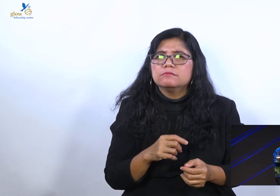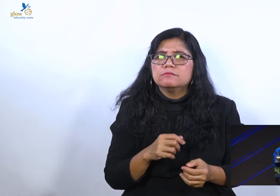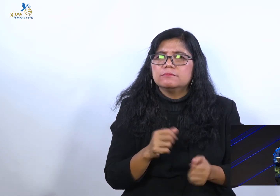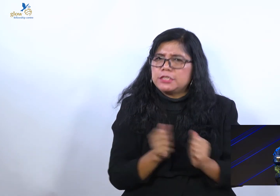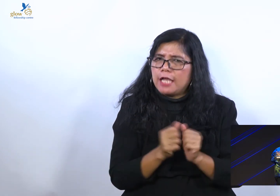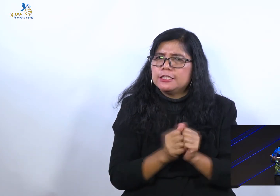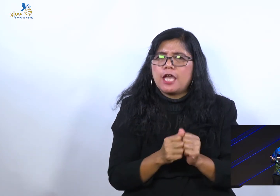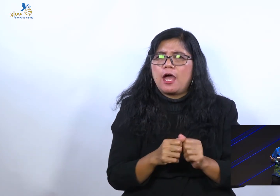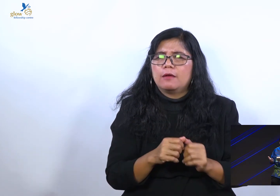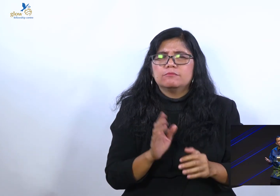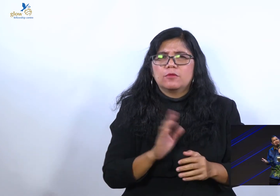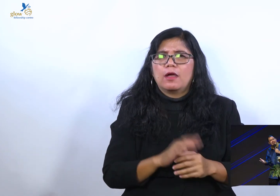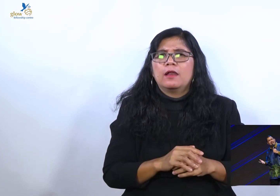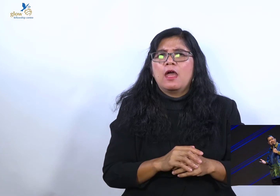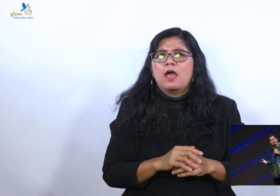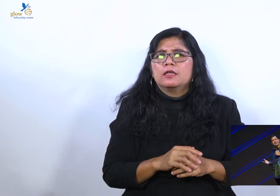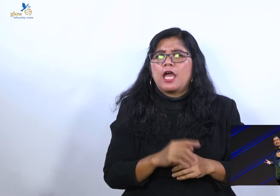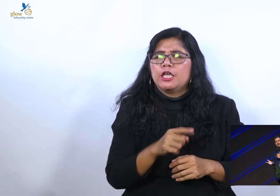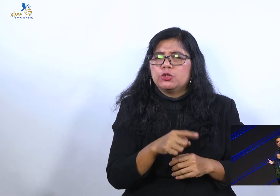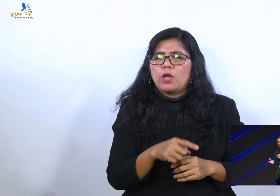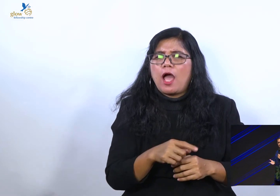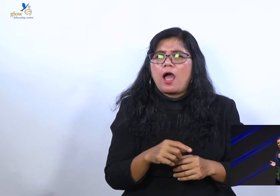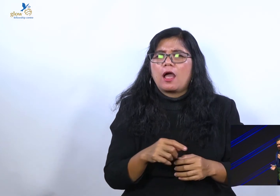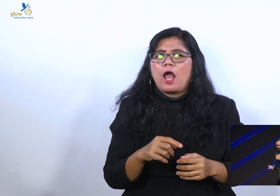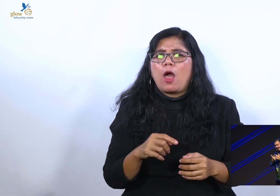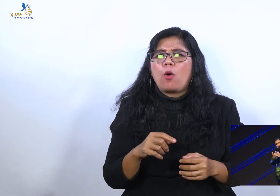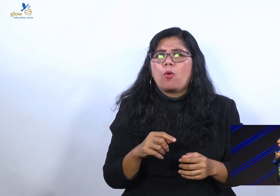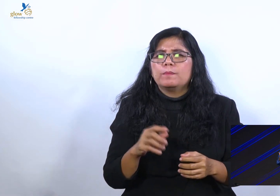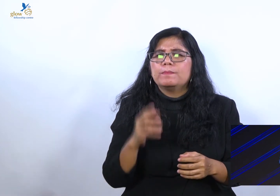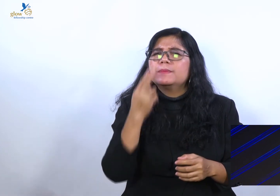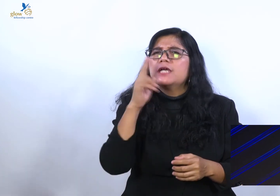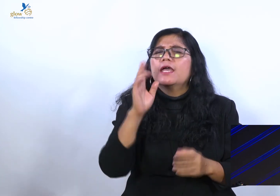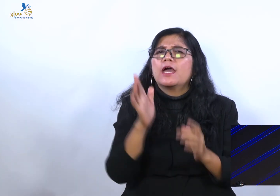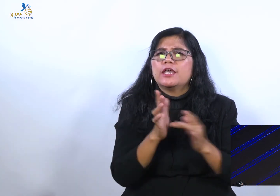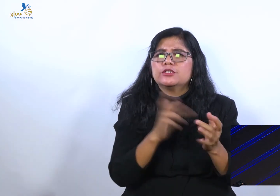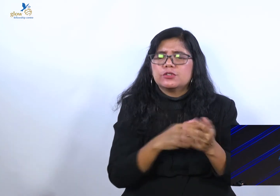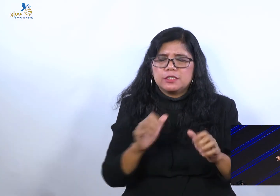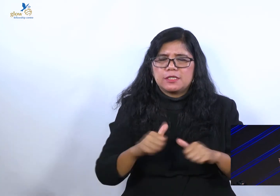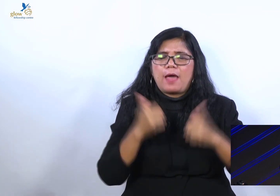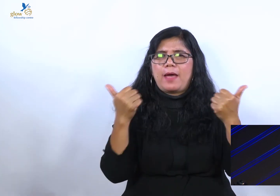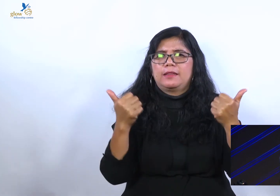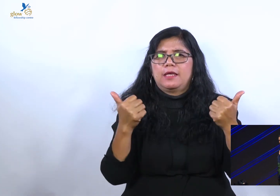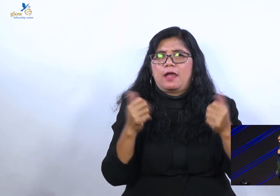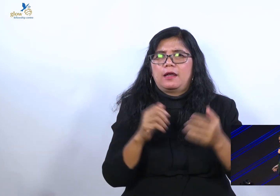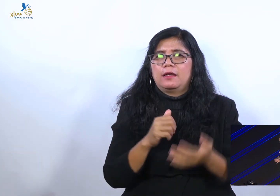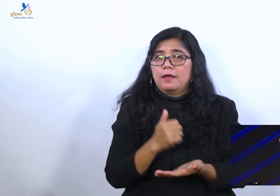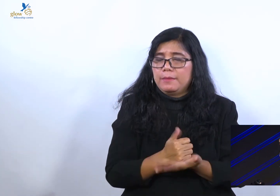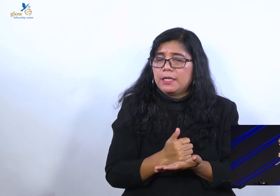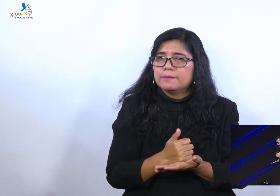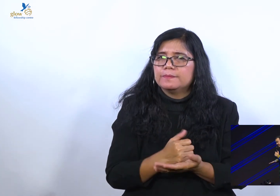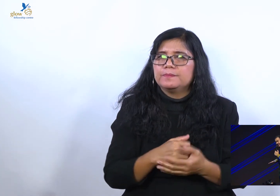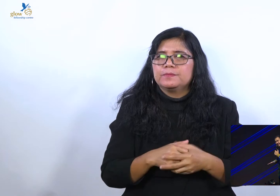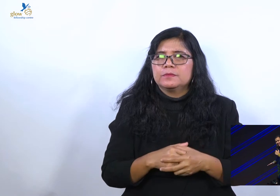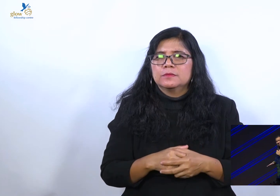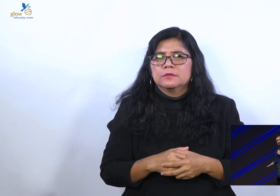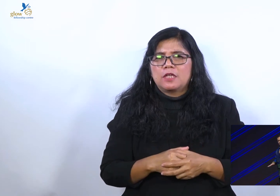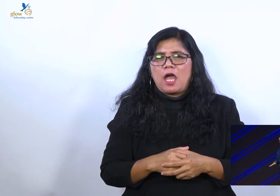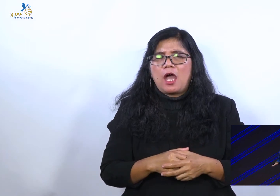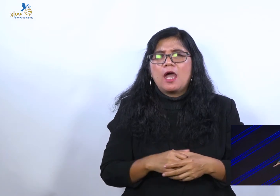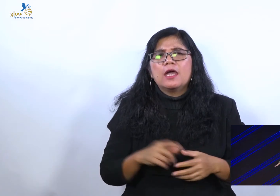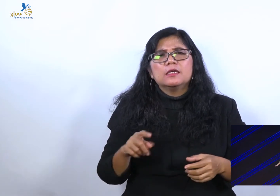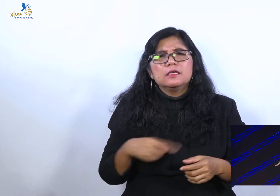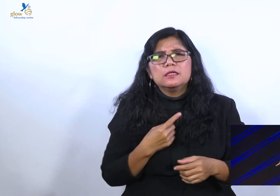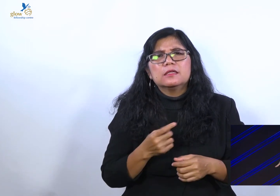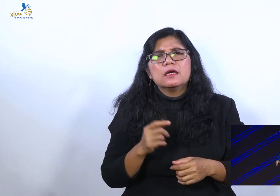amin. Lalu bagaimana sekarang dengan kita? Karena Yesus sudah mati dari kayu salib, sama. Kita sekarang dibaptis.